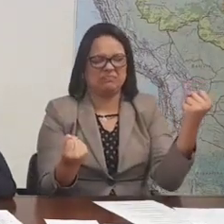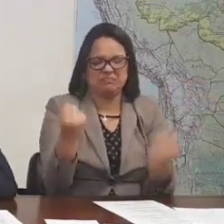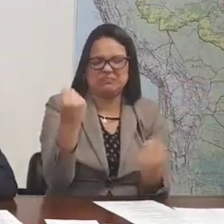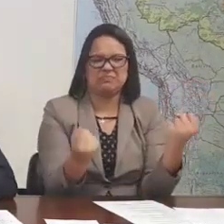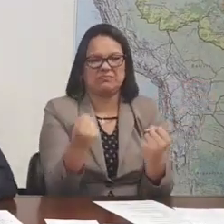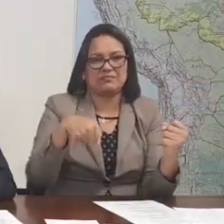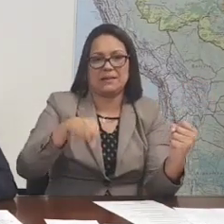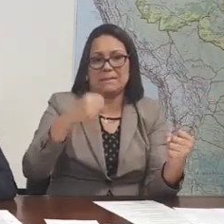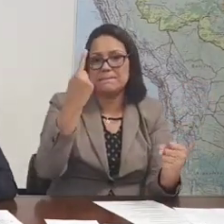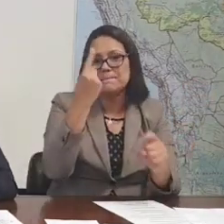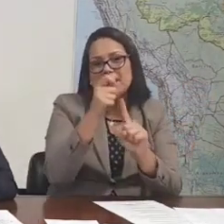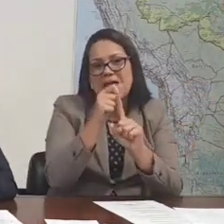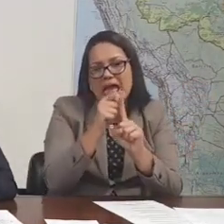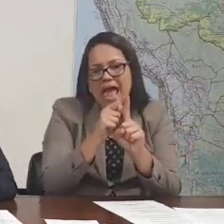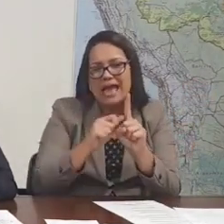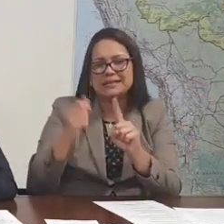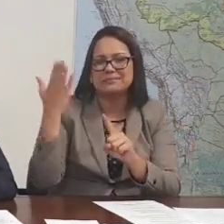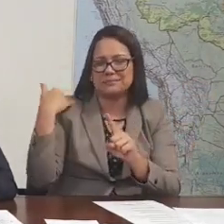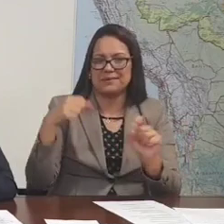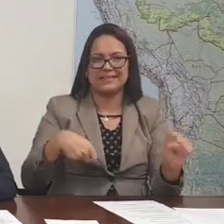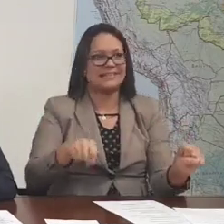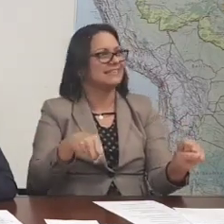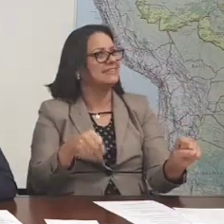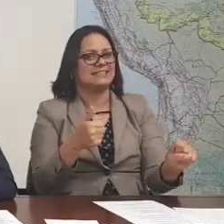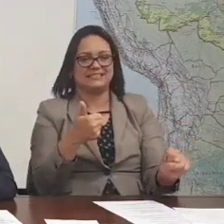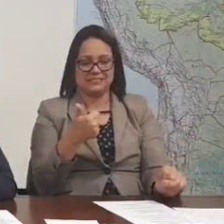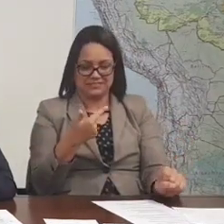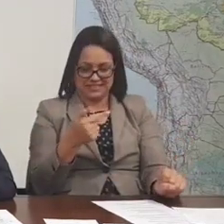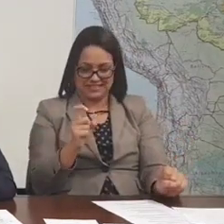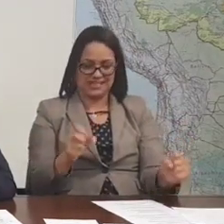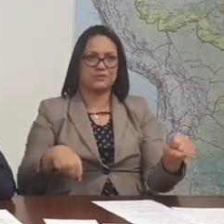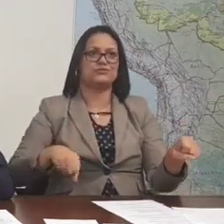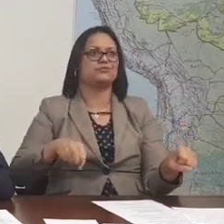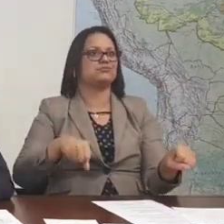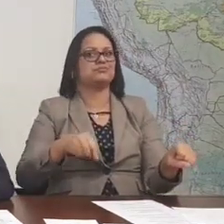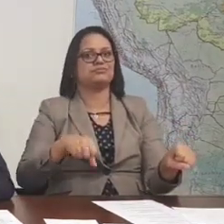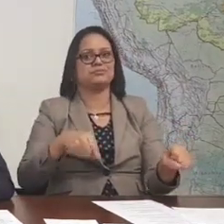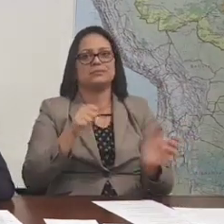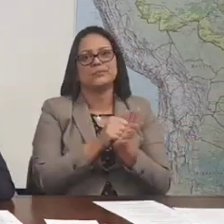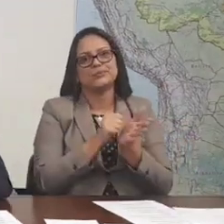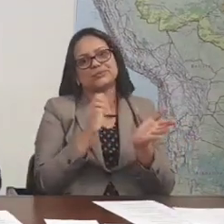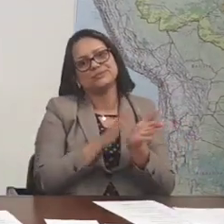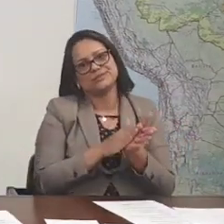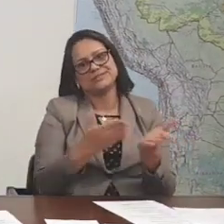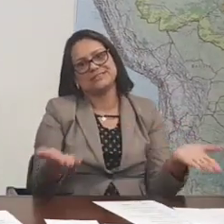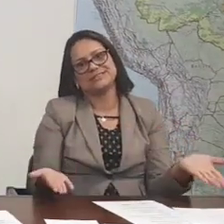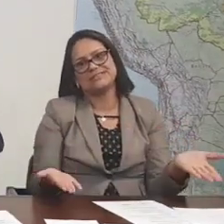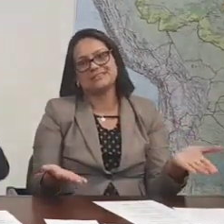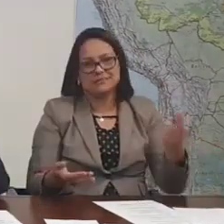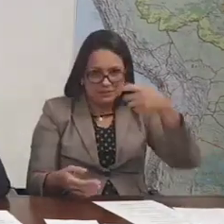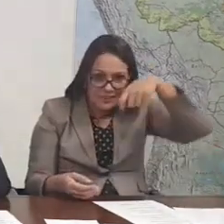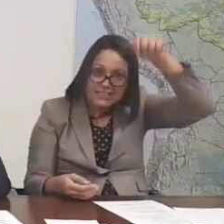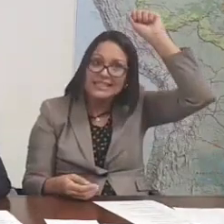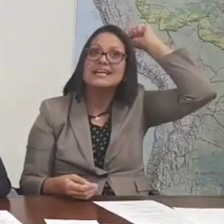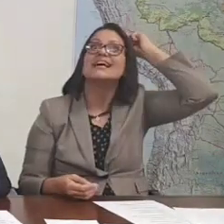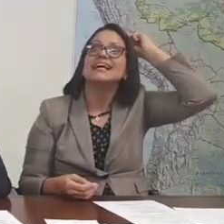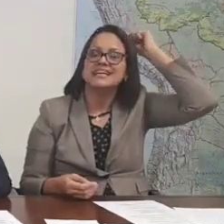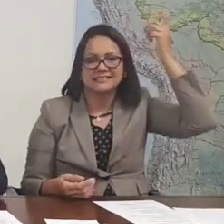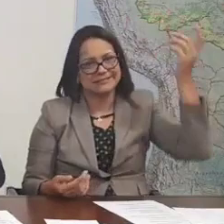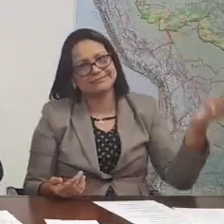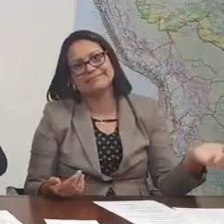atrás eu dei uma voltinha lá em Guarujá com a 125, e parece que eu fui multado, que eu levantei o capacete.